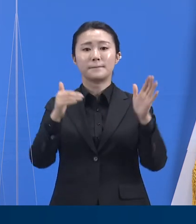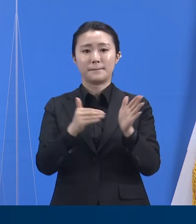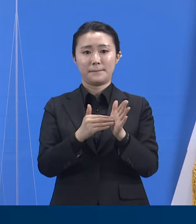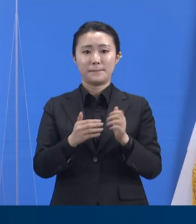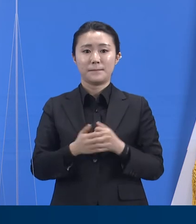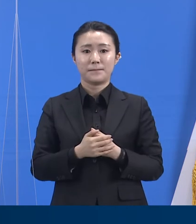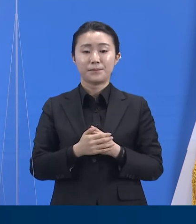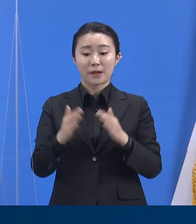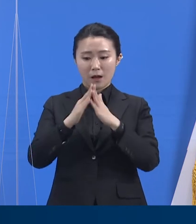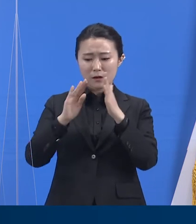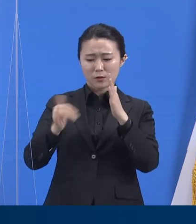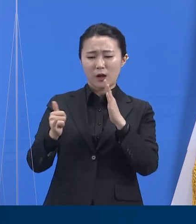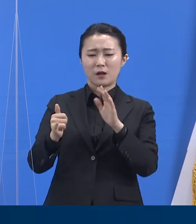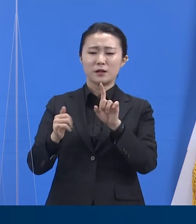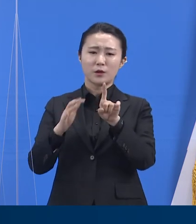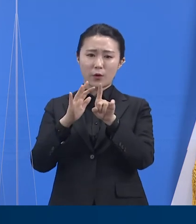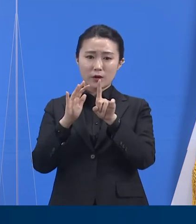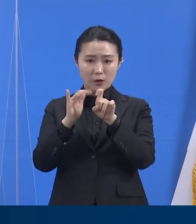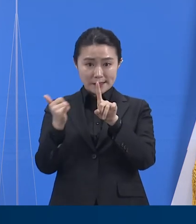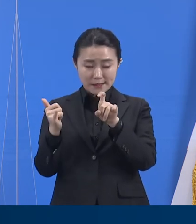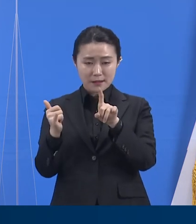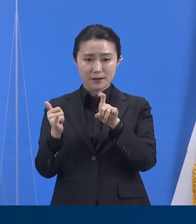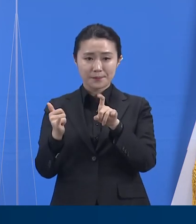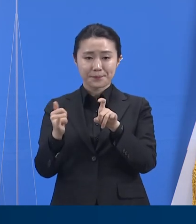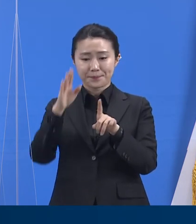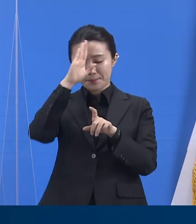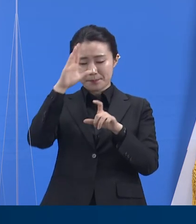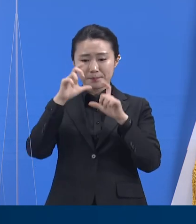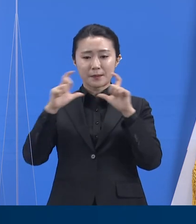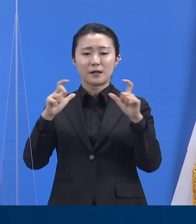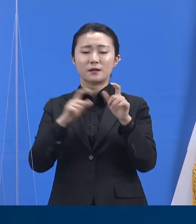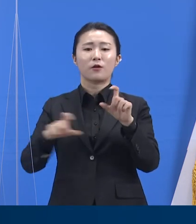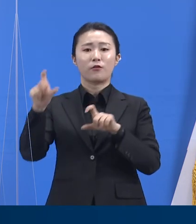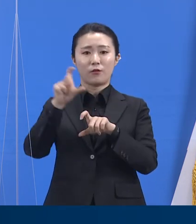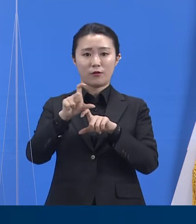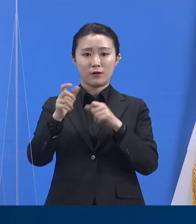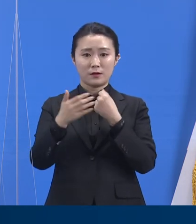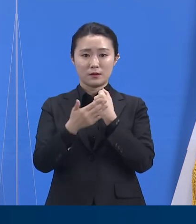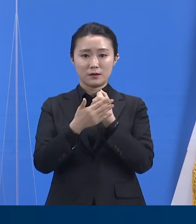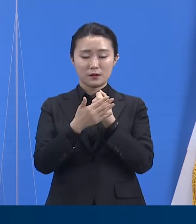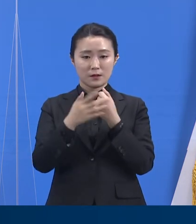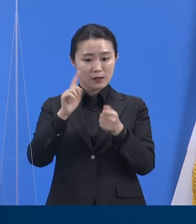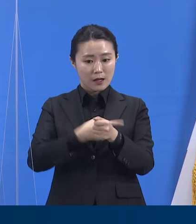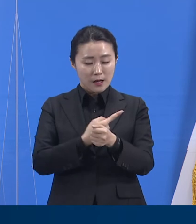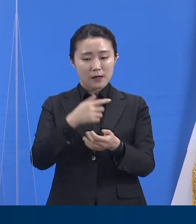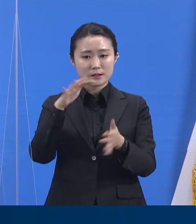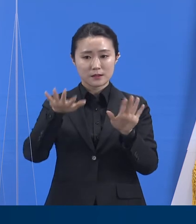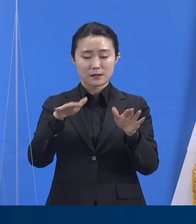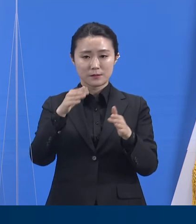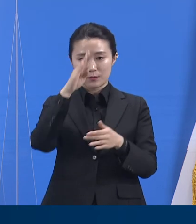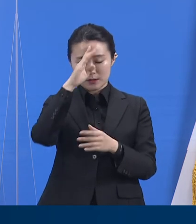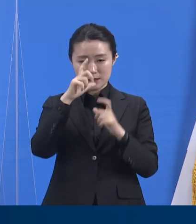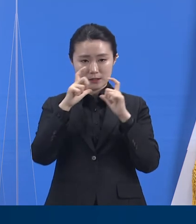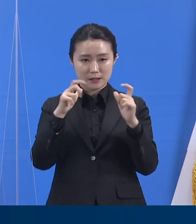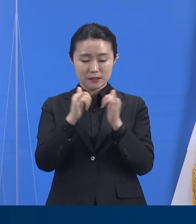추가 확진 판정을 받으면서 8일 0시 기준 총 확진자는 12명으로 확인되고 있습니다.